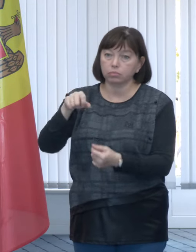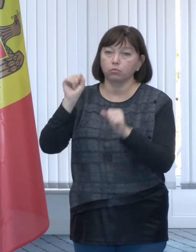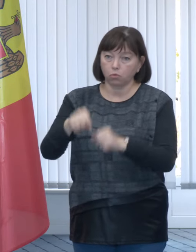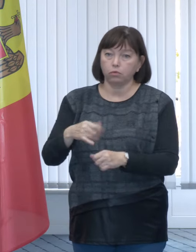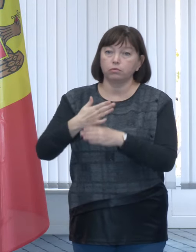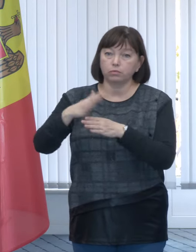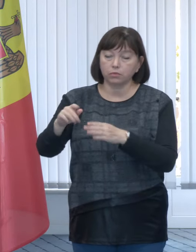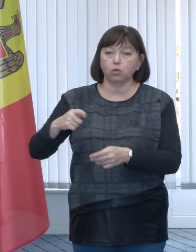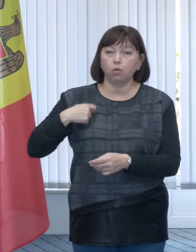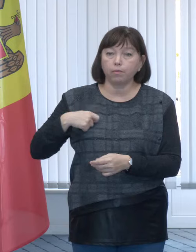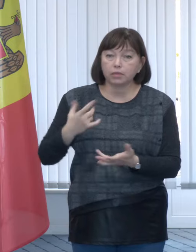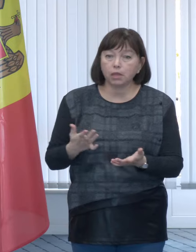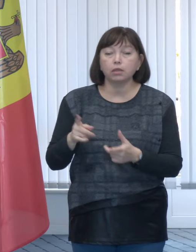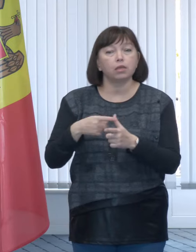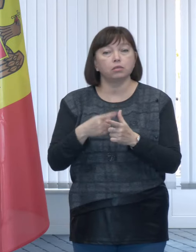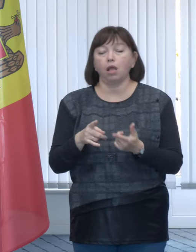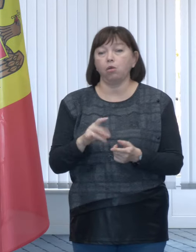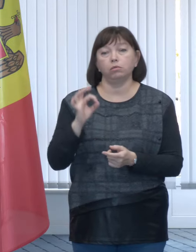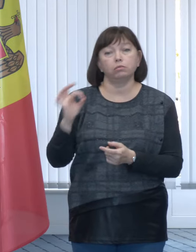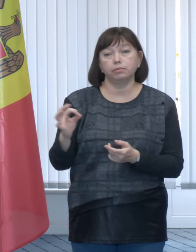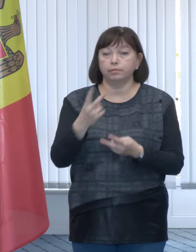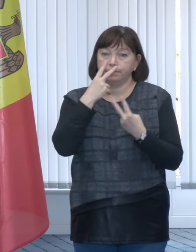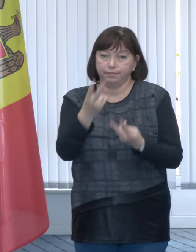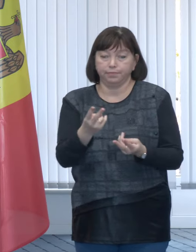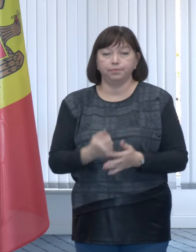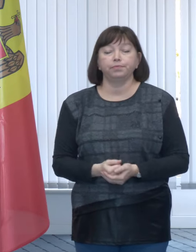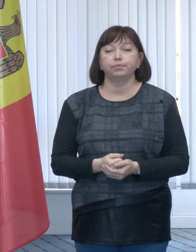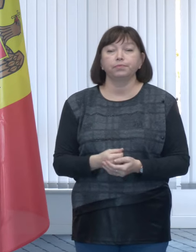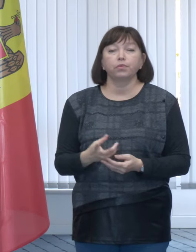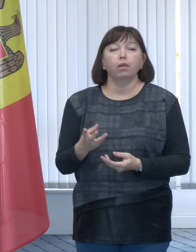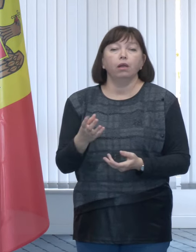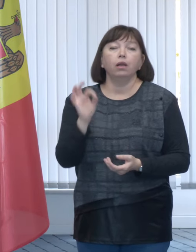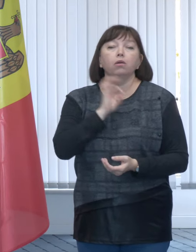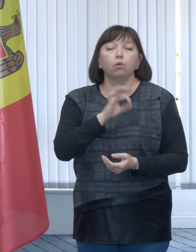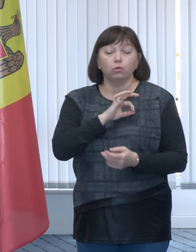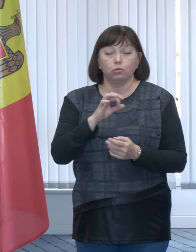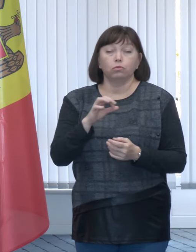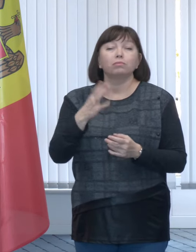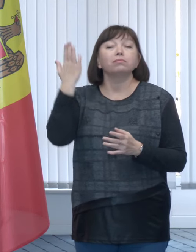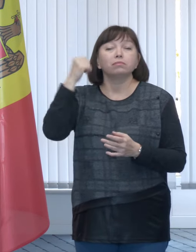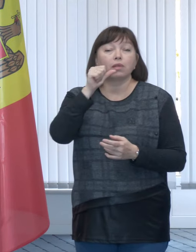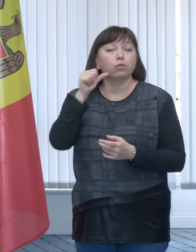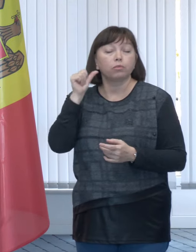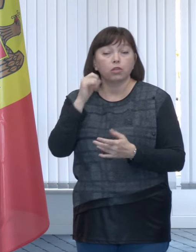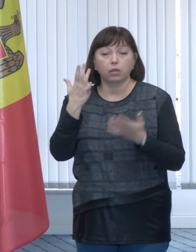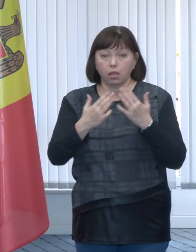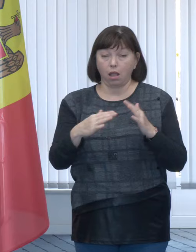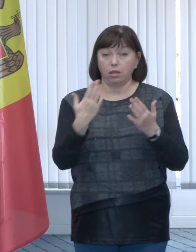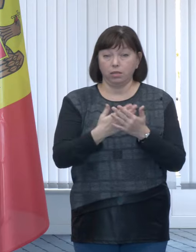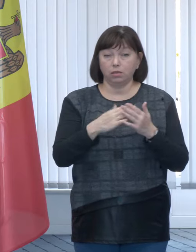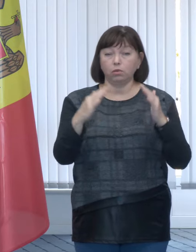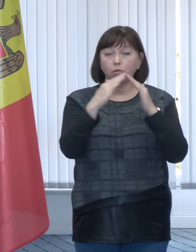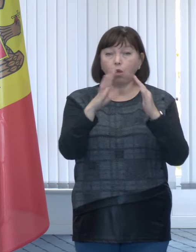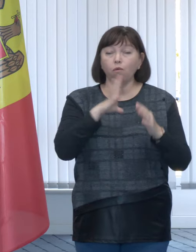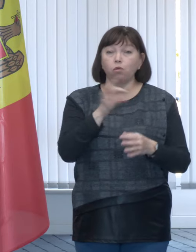gospodărie să beneficieze în general de compensații. Consumul din anul precedent, dacă o gospodărie a